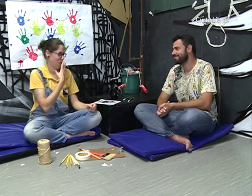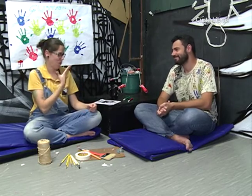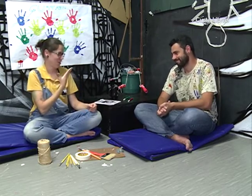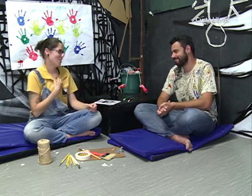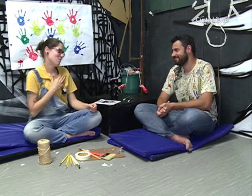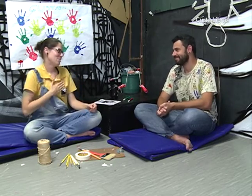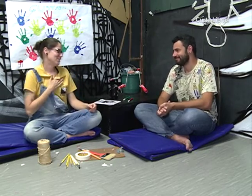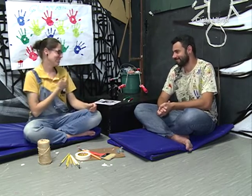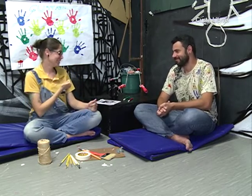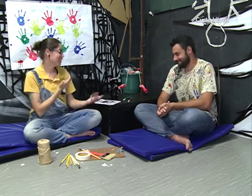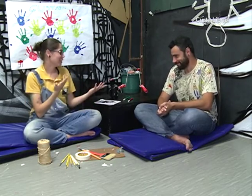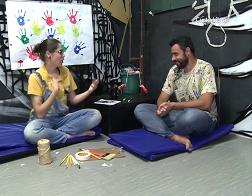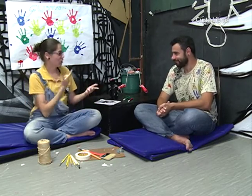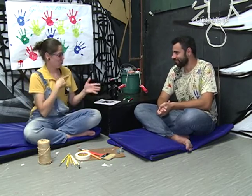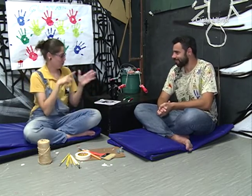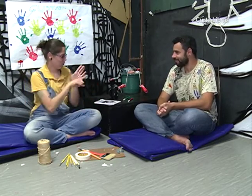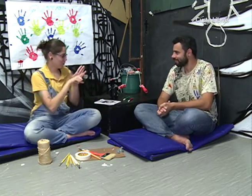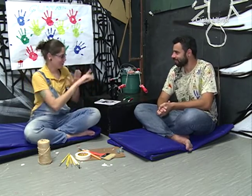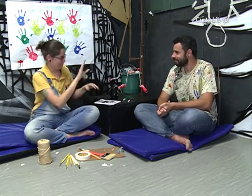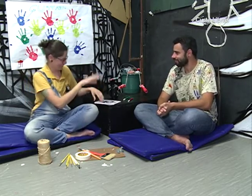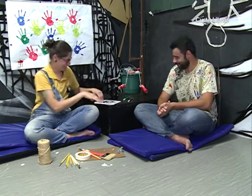superior do Brasil. Isso é muito bom. Que legal.